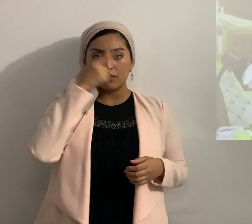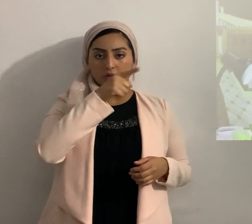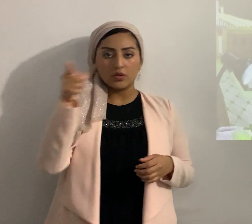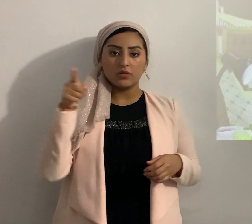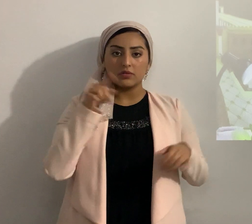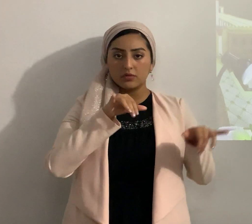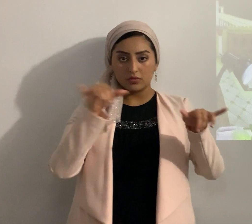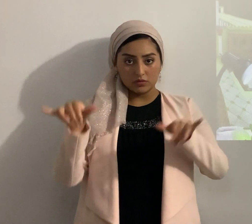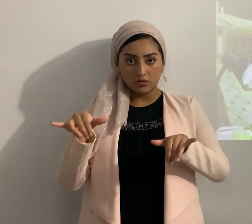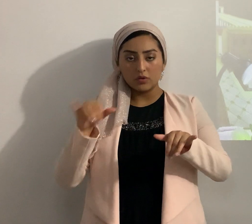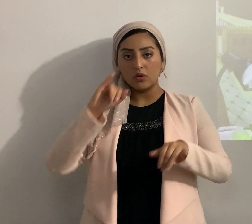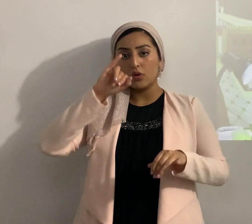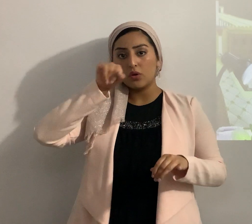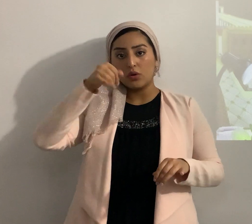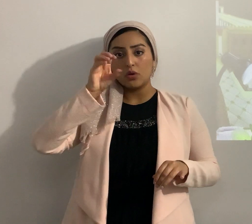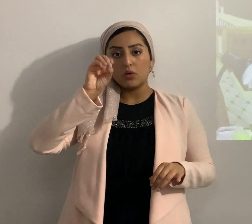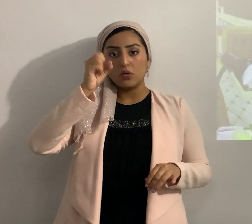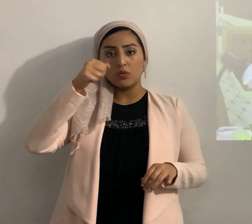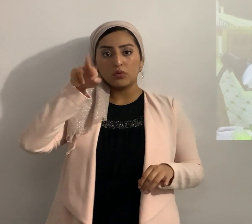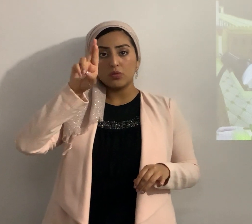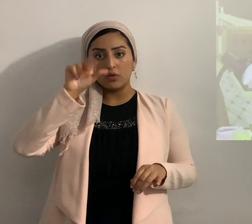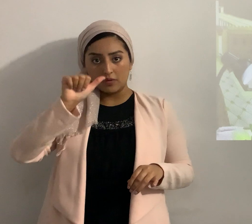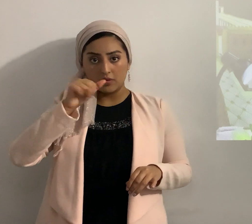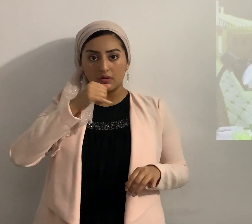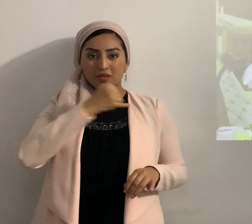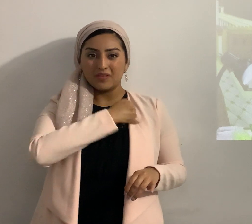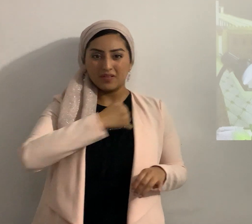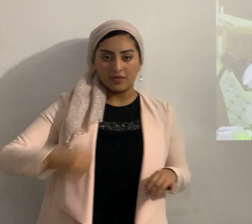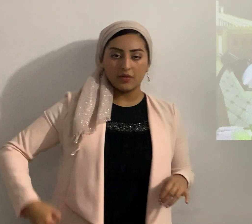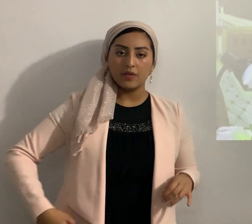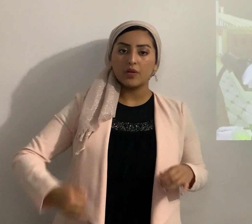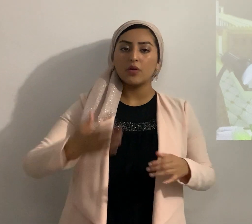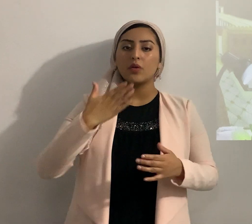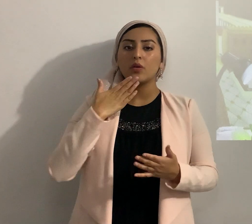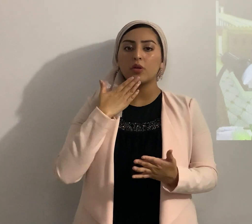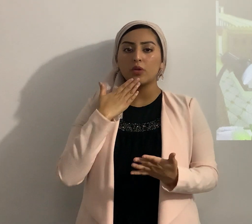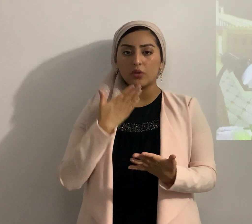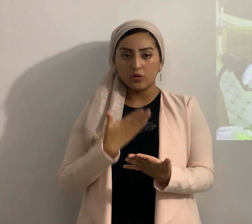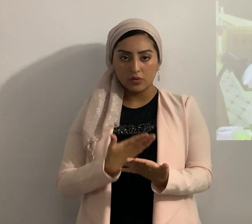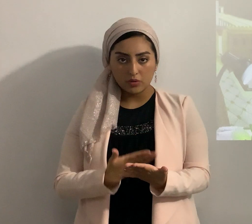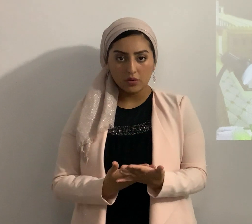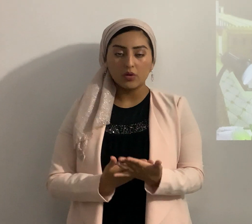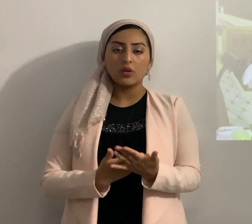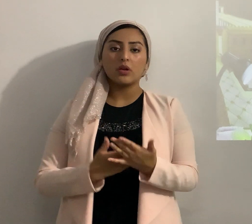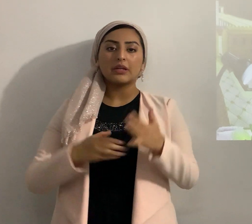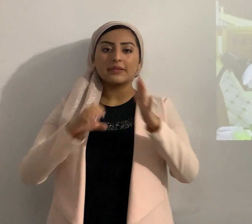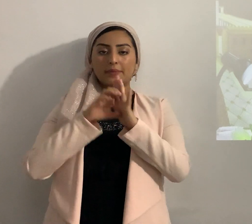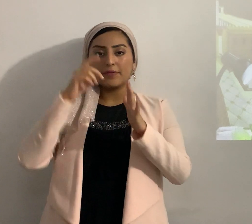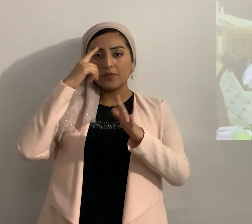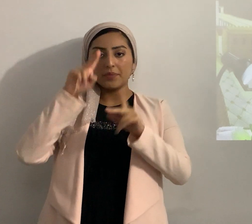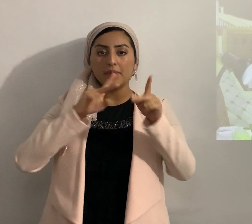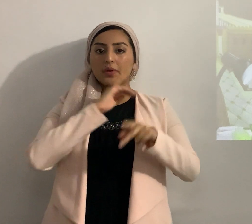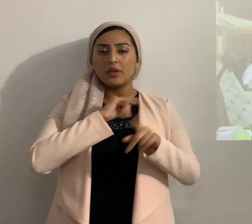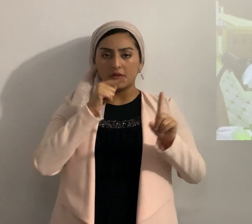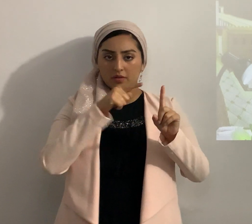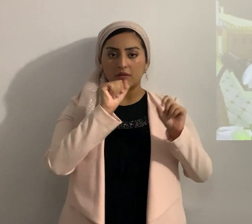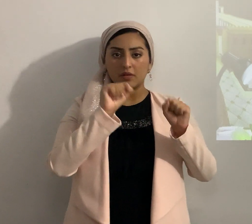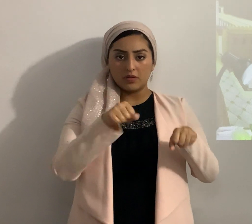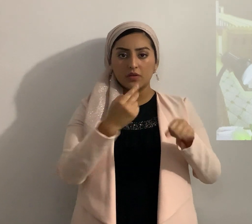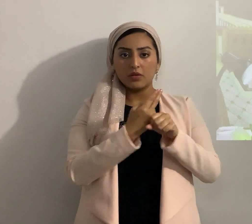Josué fue un gran ejemplo para el pueblo de Israel porque él pudo haber utilizado su posición